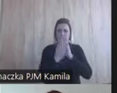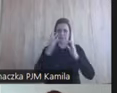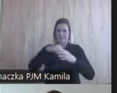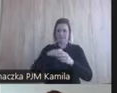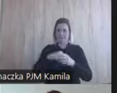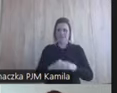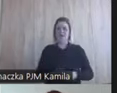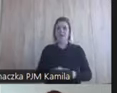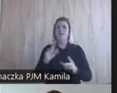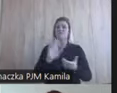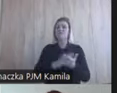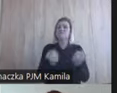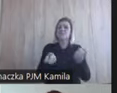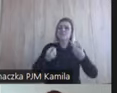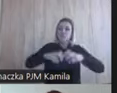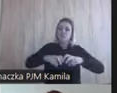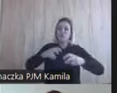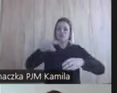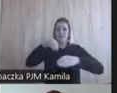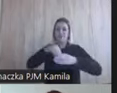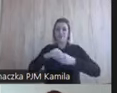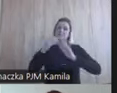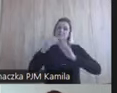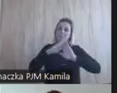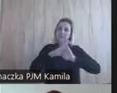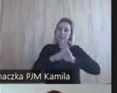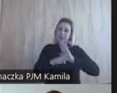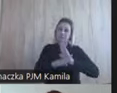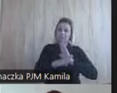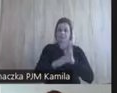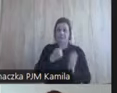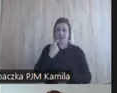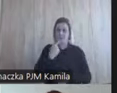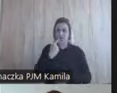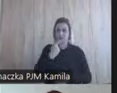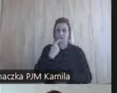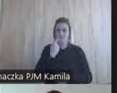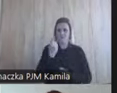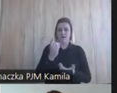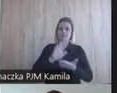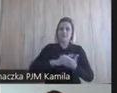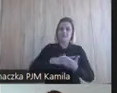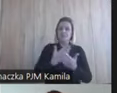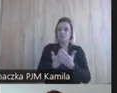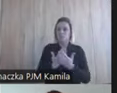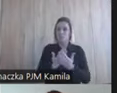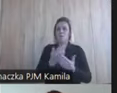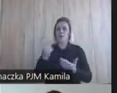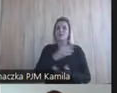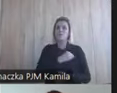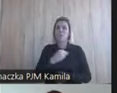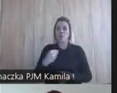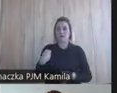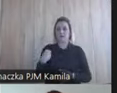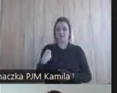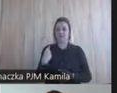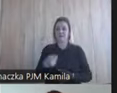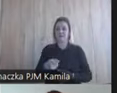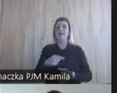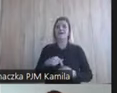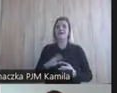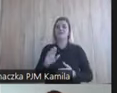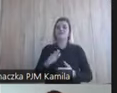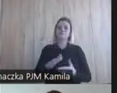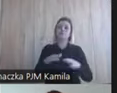Są stworzone na bazie pewnych zasad językowych danego języka. Na przykład w Polsce mamy